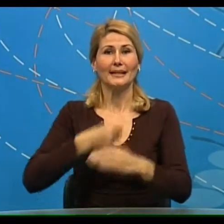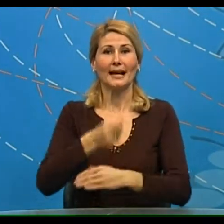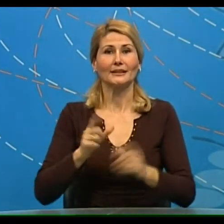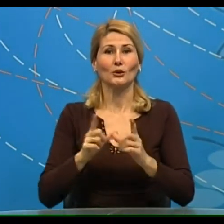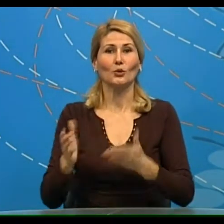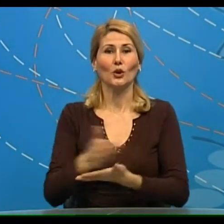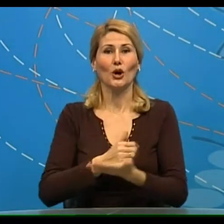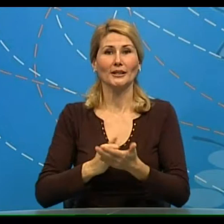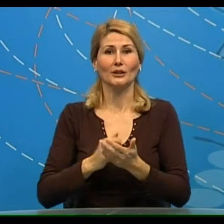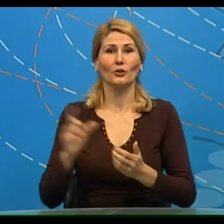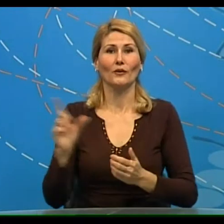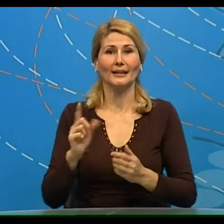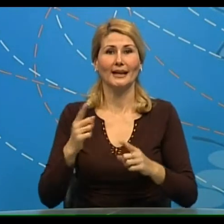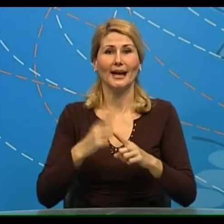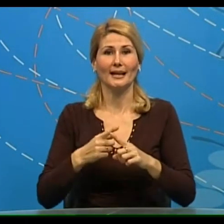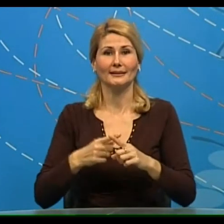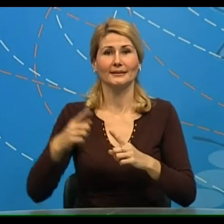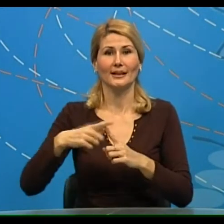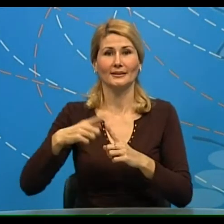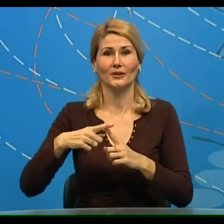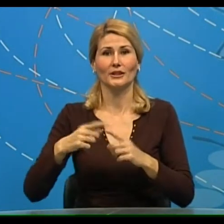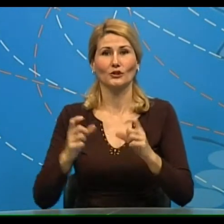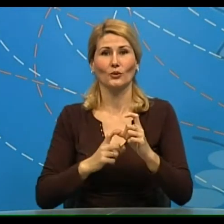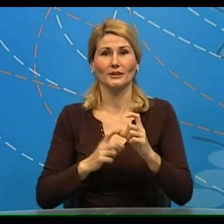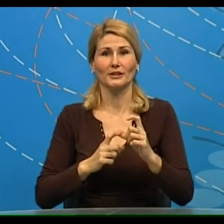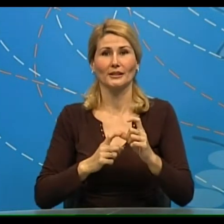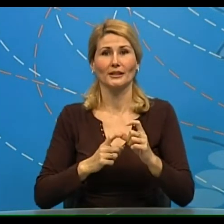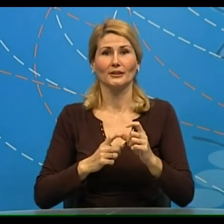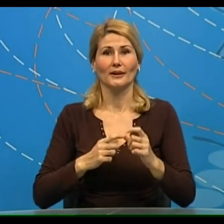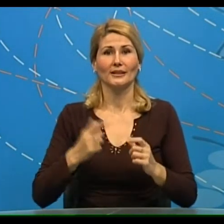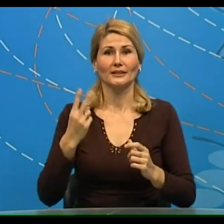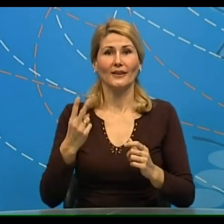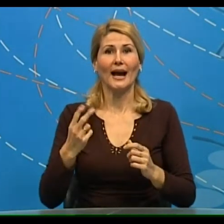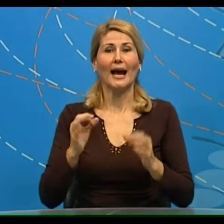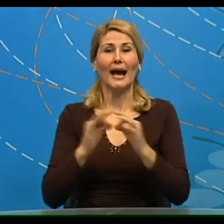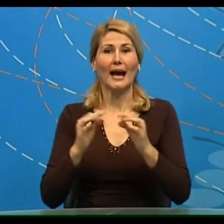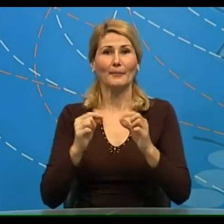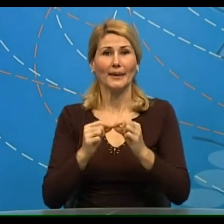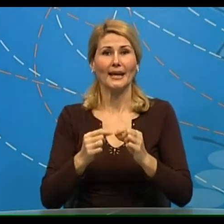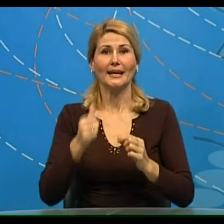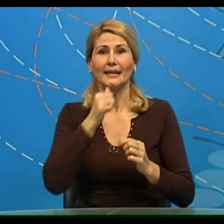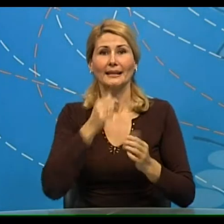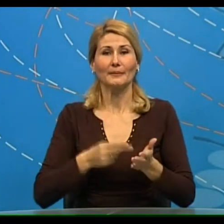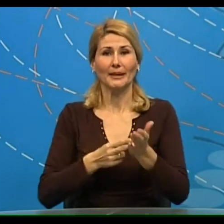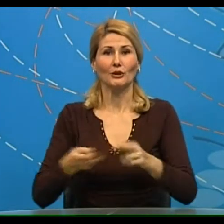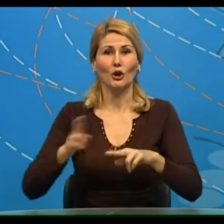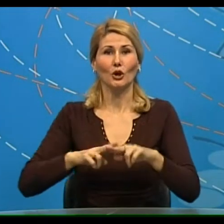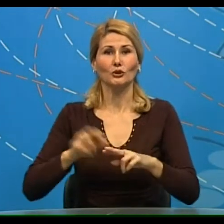u korist Luvata Heat Transfer Solution 2AB i predlog odluke o pokretanju